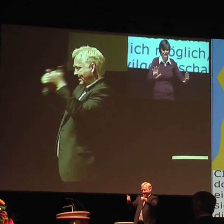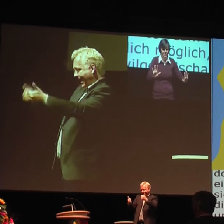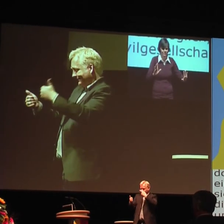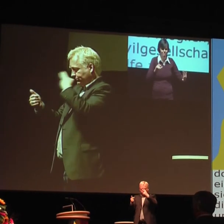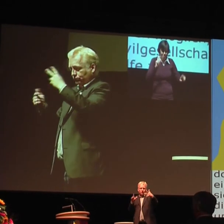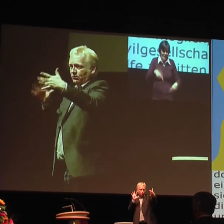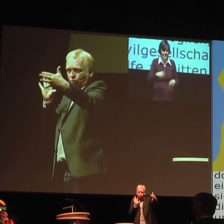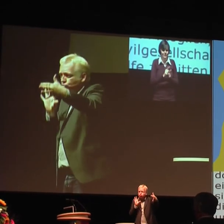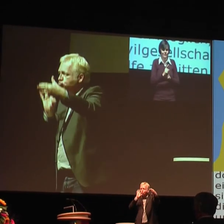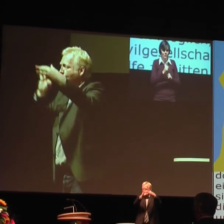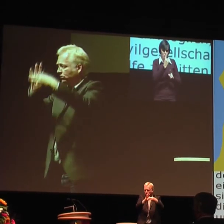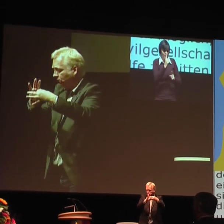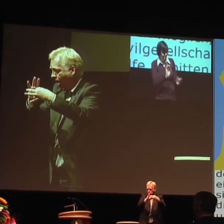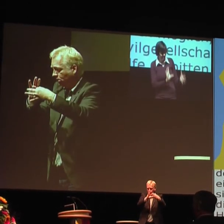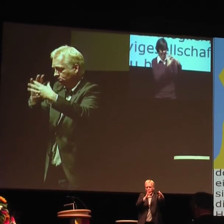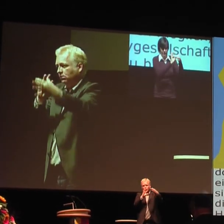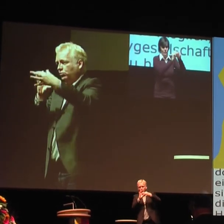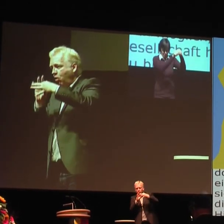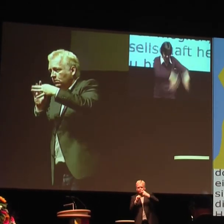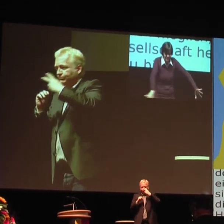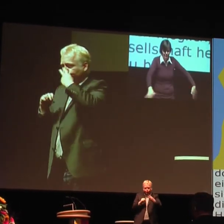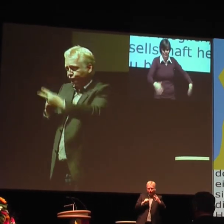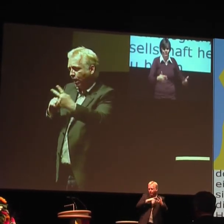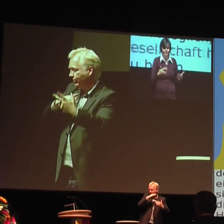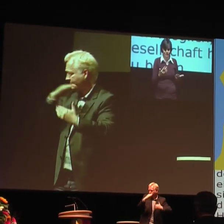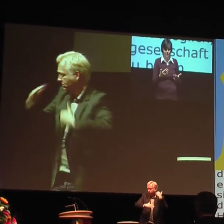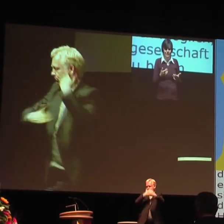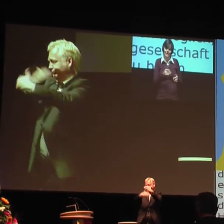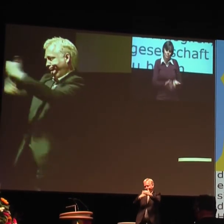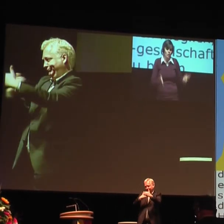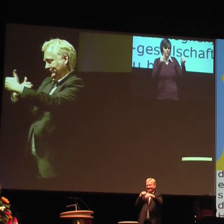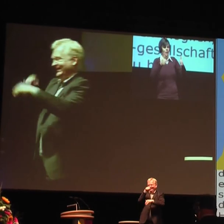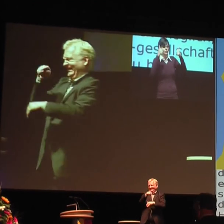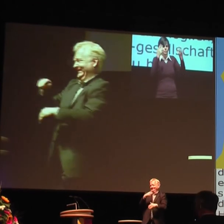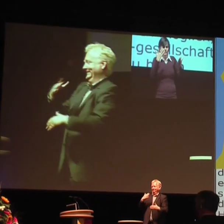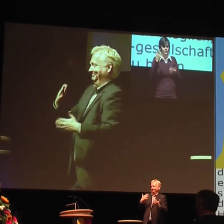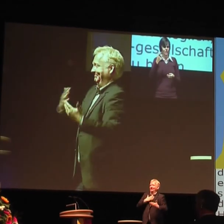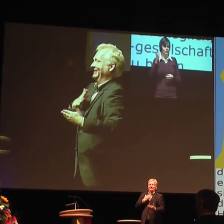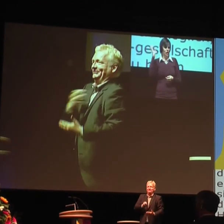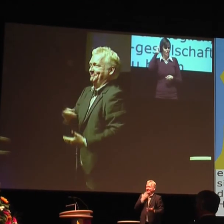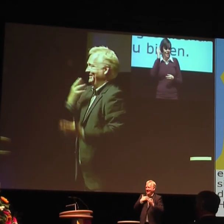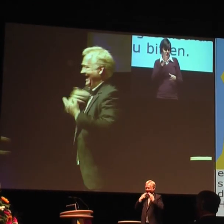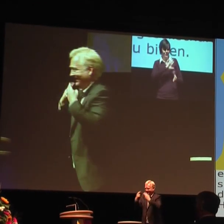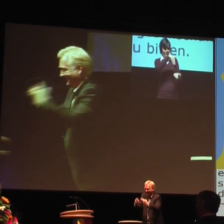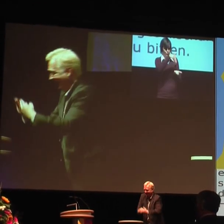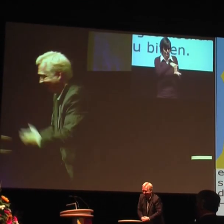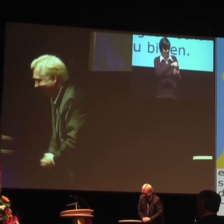hinbekommt. Das wäre großartig. Und von daher würde ich sagen, einfach mal Kontakt aufnehmen und gucken, wie sich was entwickelt. Das wäre jetzt mal eine